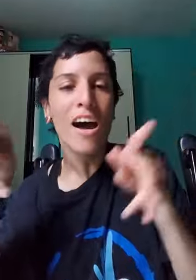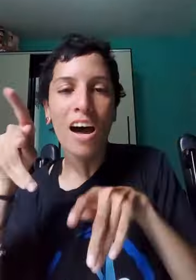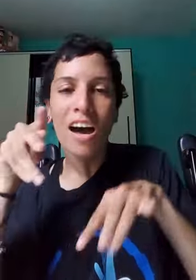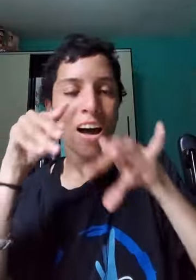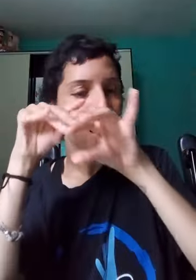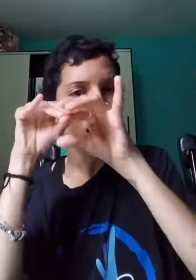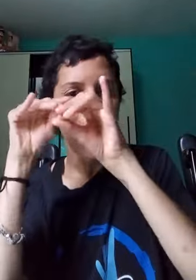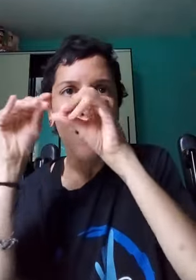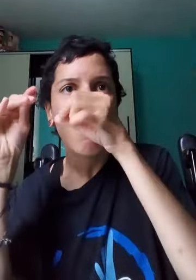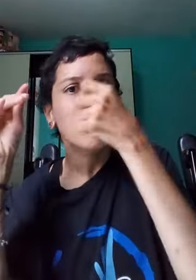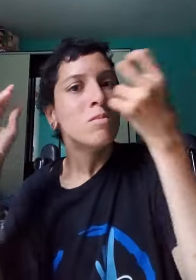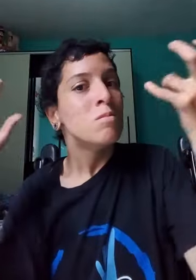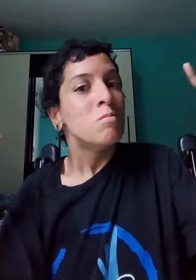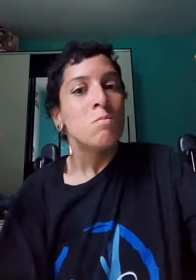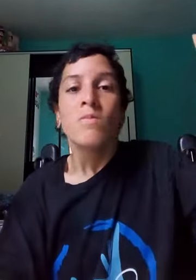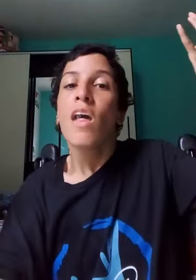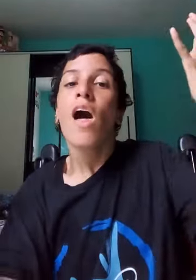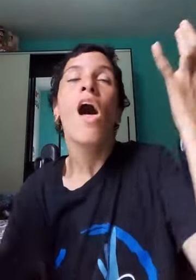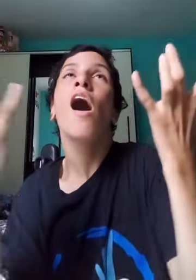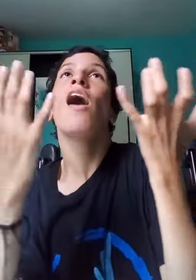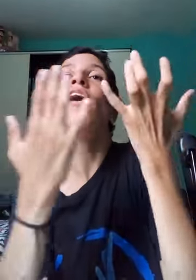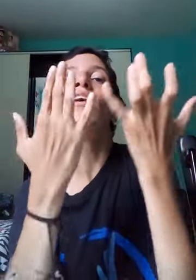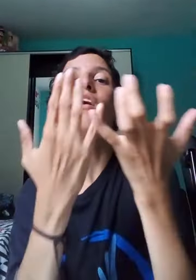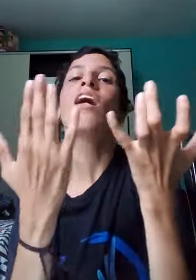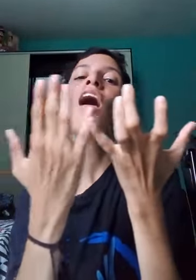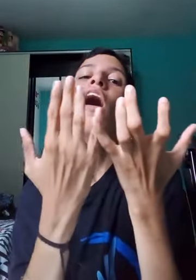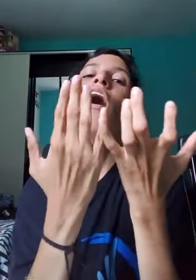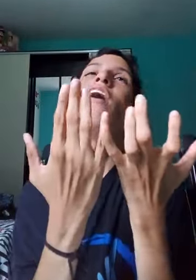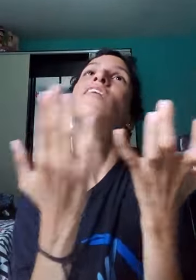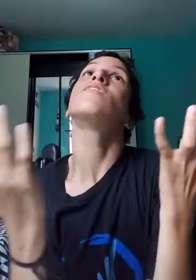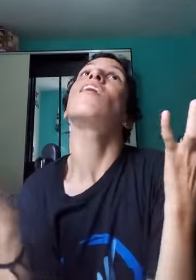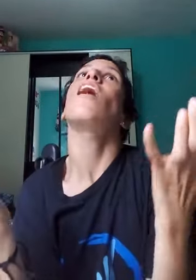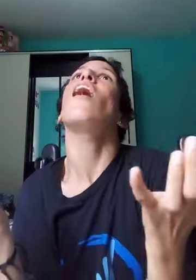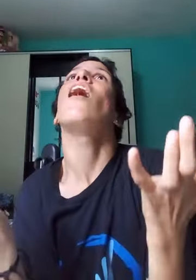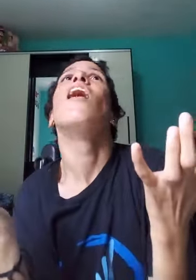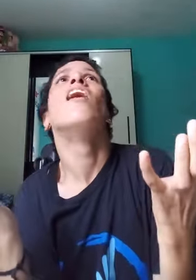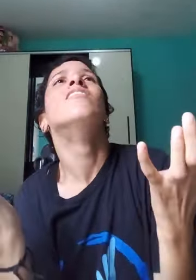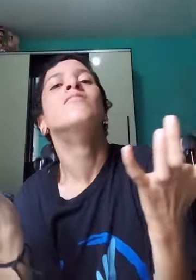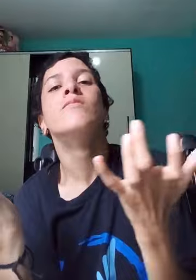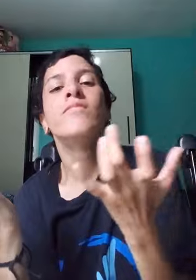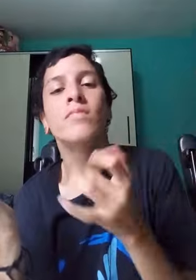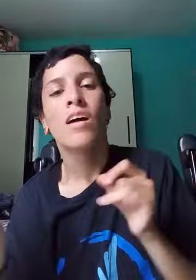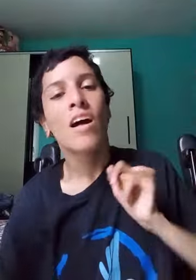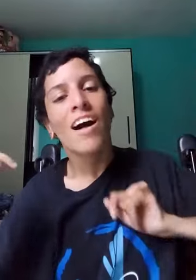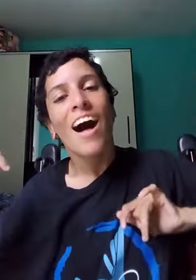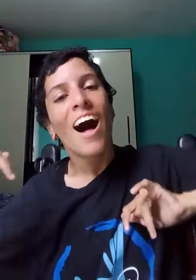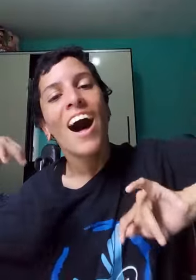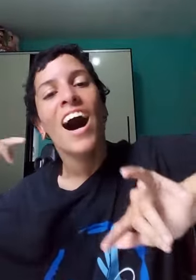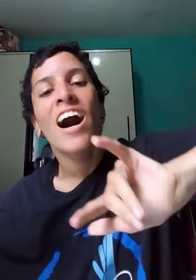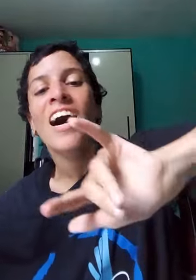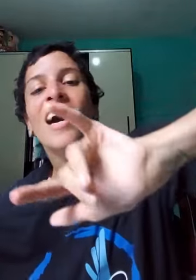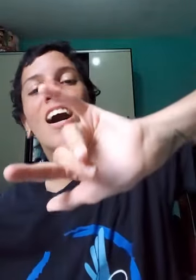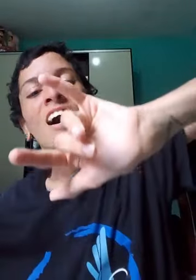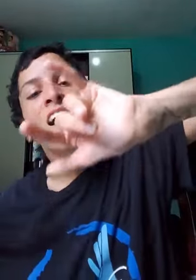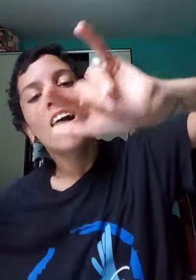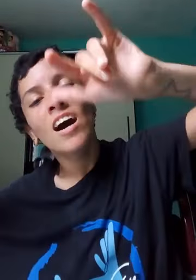saúde e minha paz já esquecida Nem sei se gosto